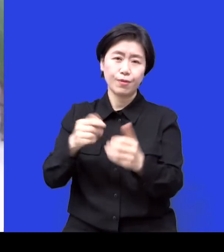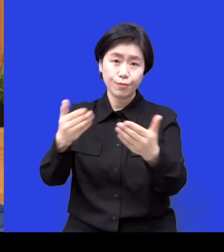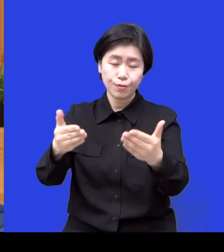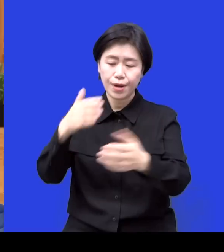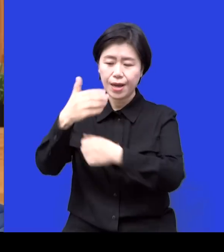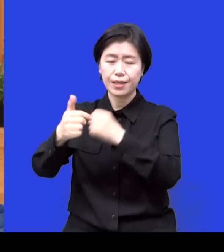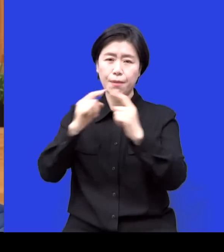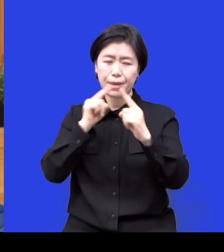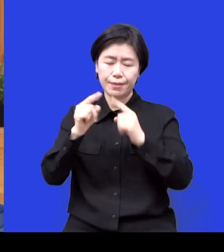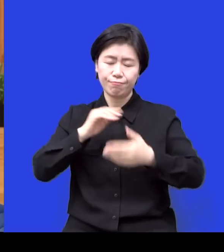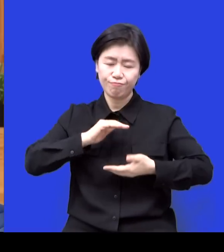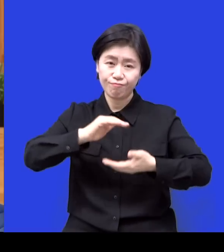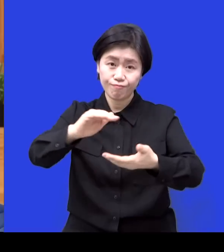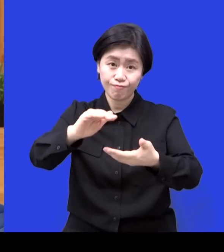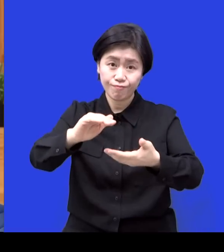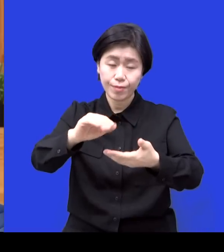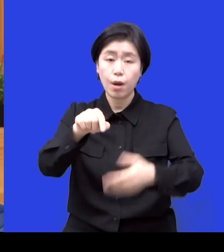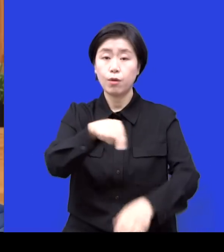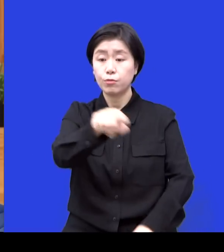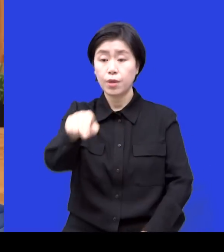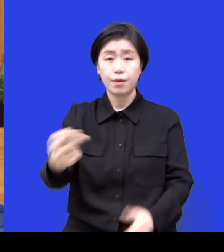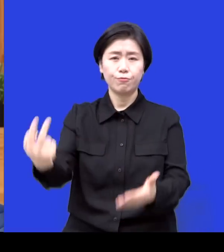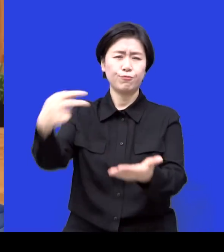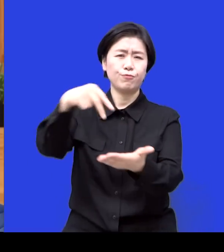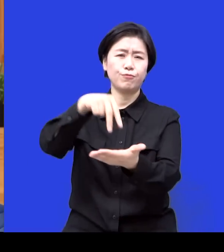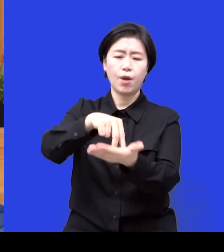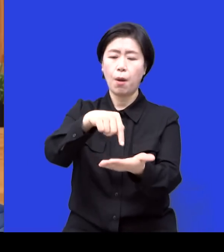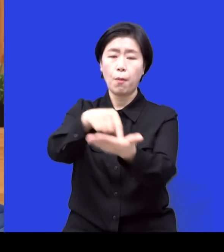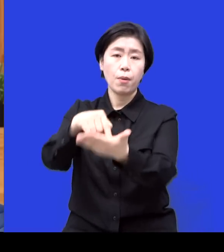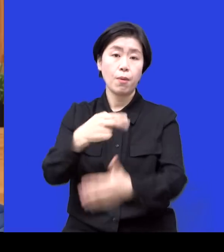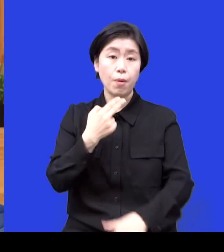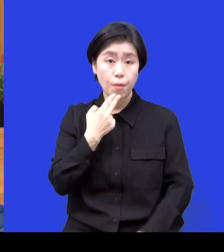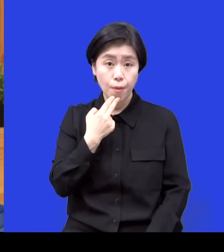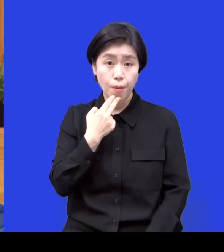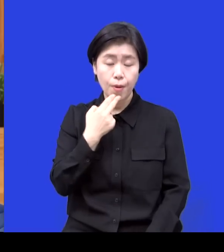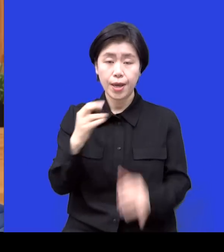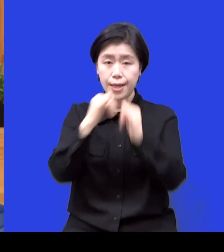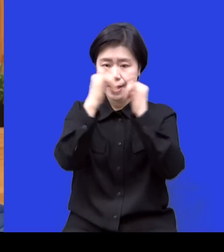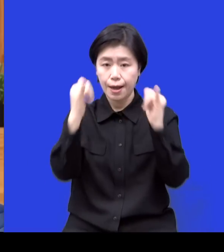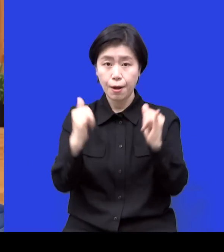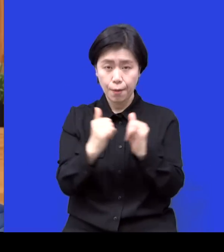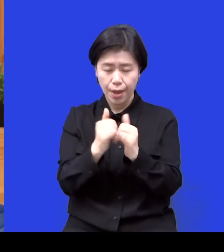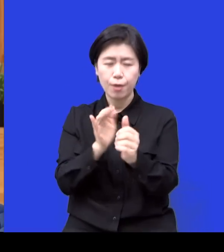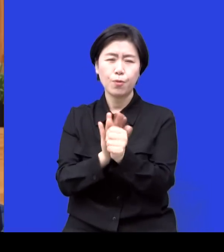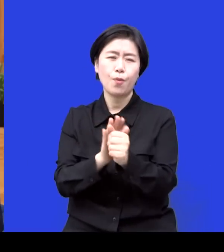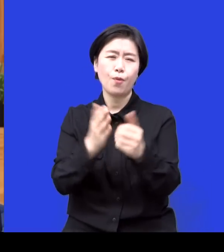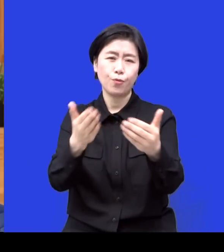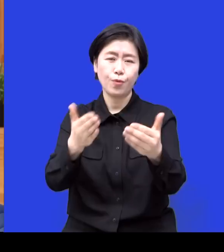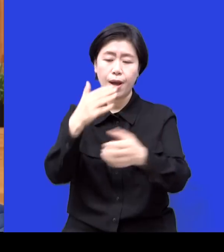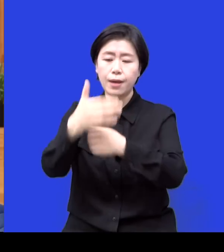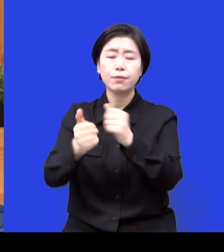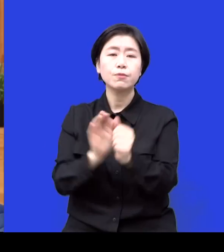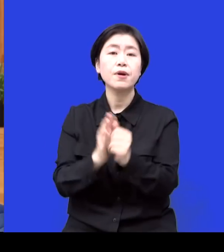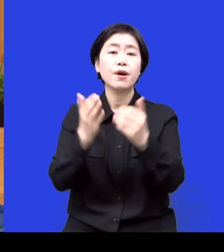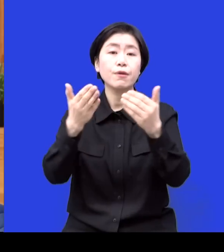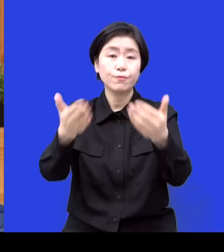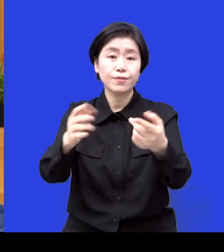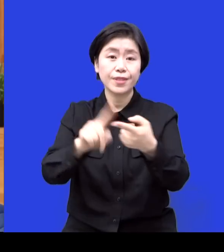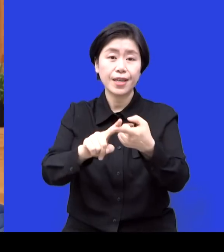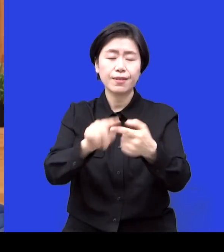그들이 일어설 수 있도록 외롭지 않도록 사회가 항상 또 하나님께서 보호하고 싶다는 그 메시지를 그들에게 전해주시는 코치님이